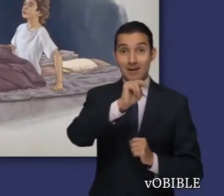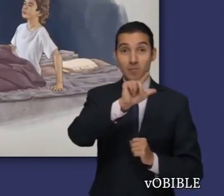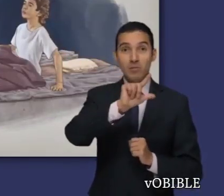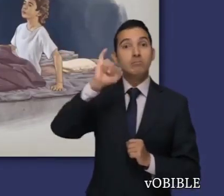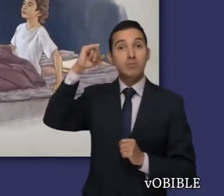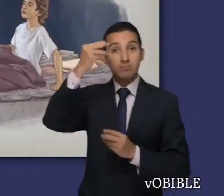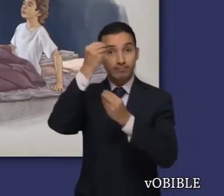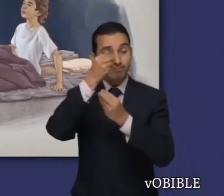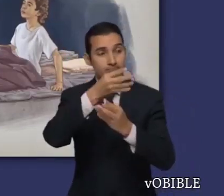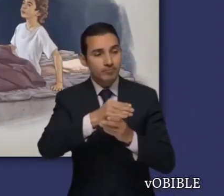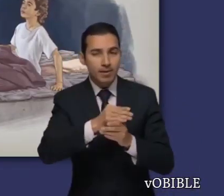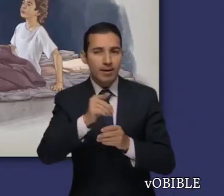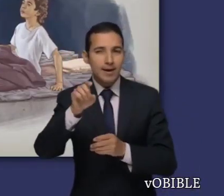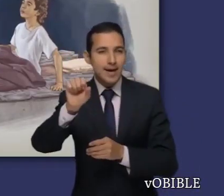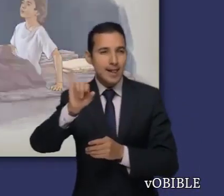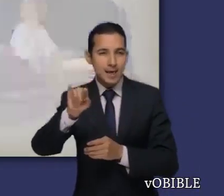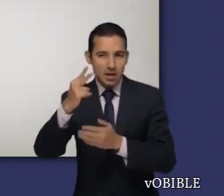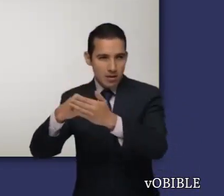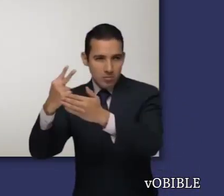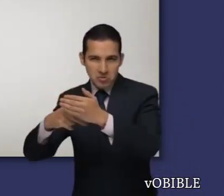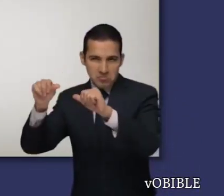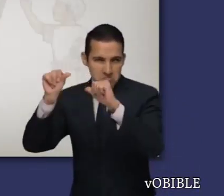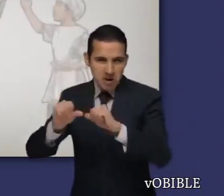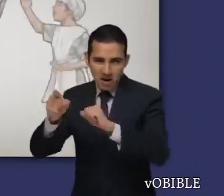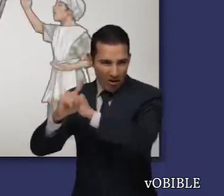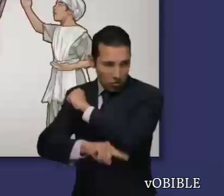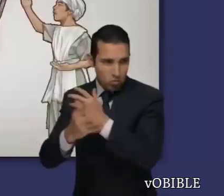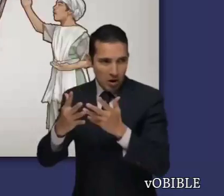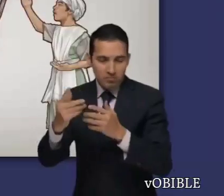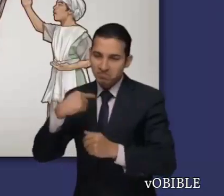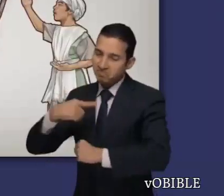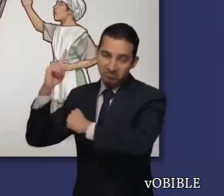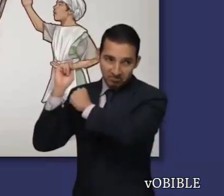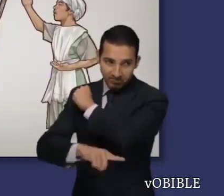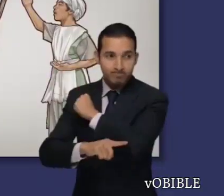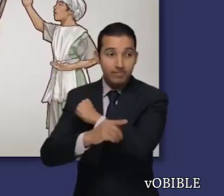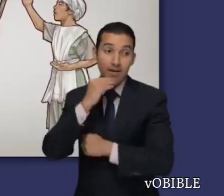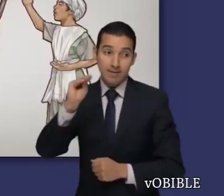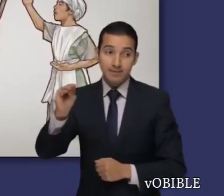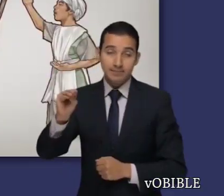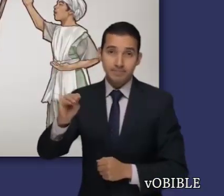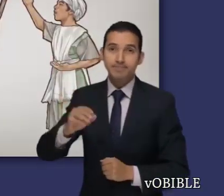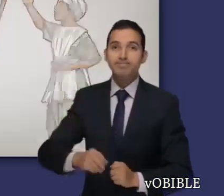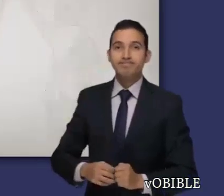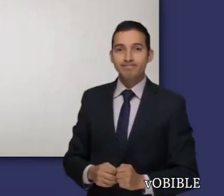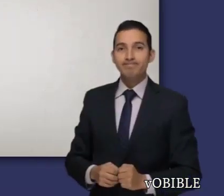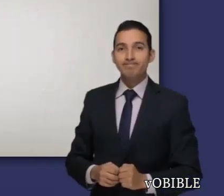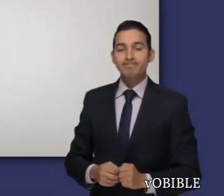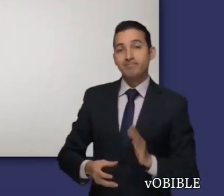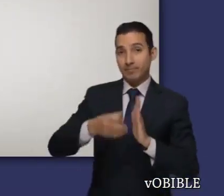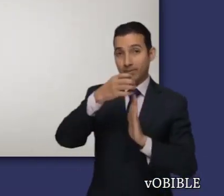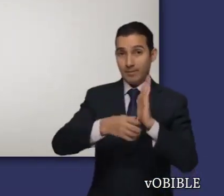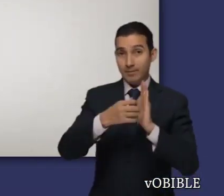Samuel que le dé un mensaje a Elí. Como no ha corregido las malas acciones de sus hijos, toda su familia será castigada.